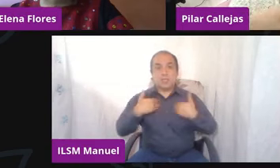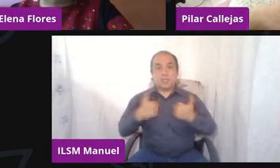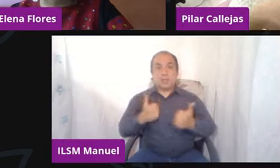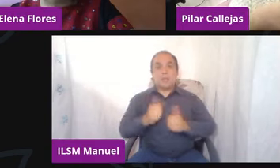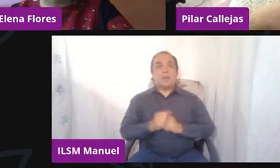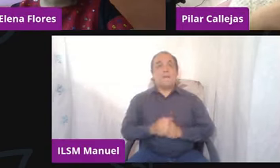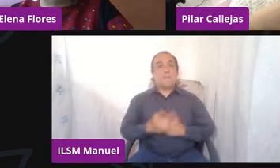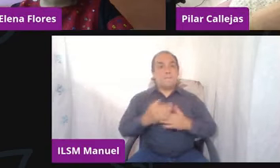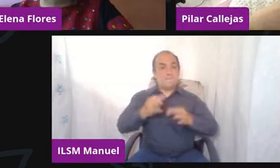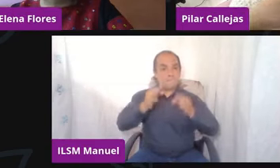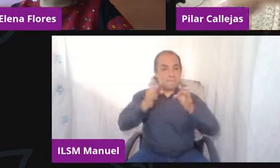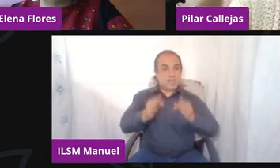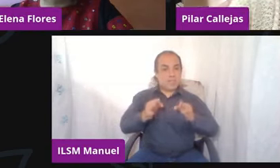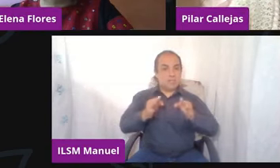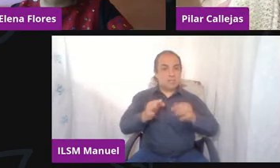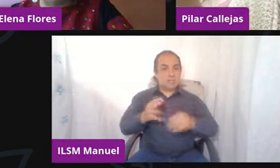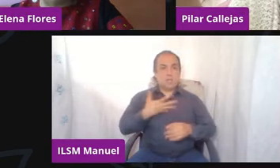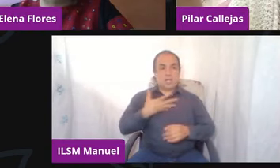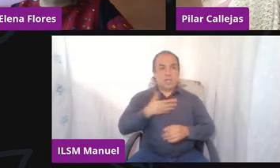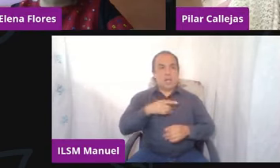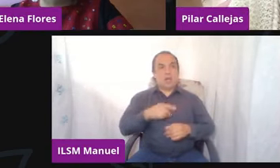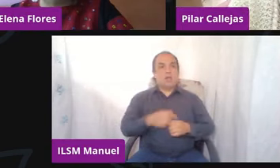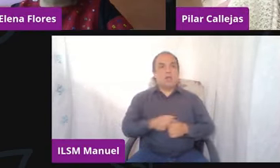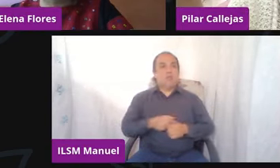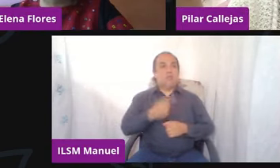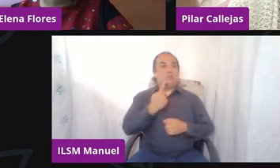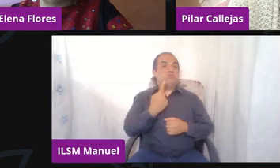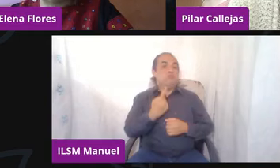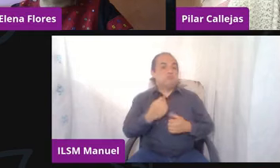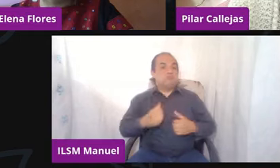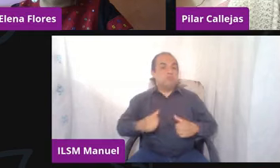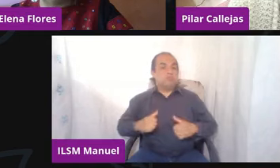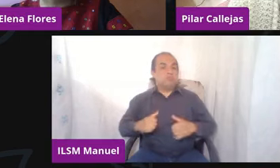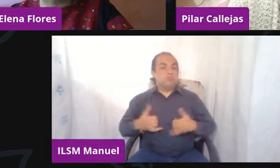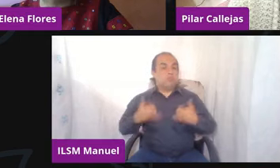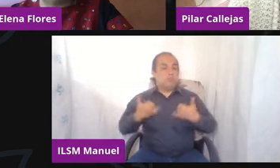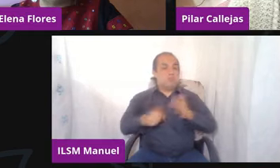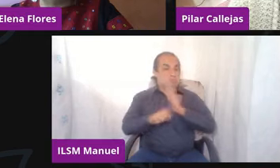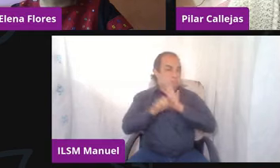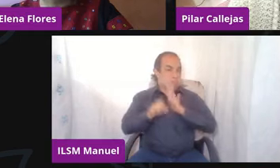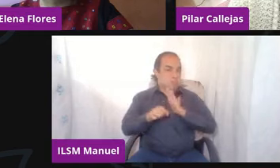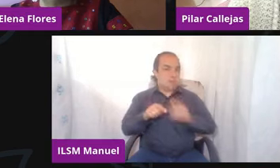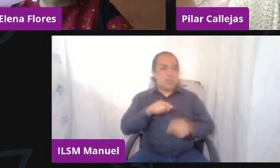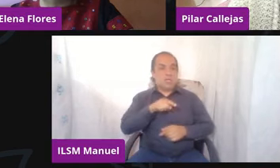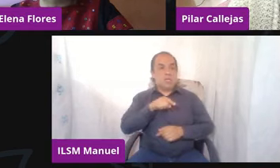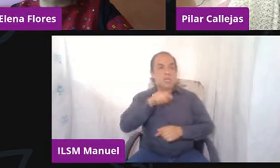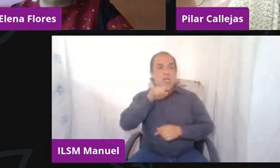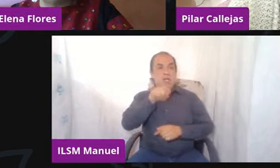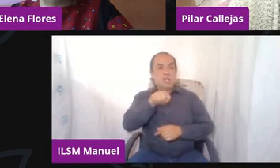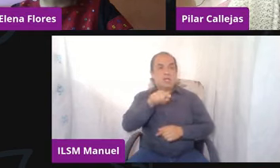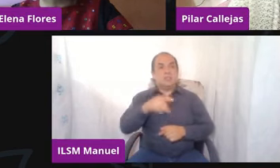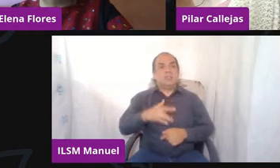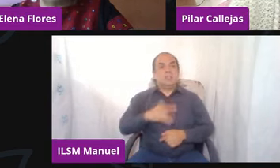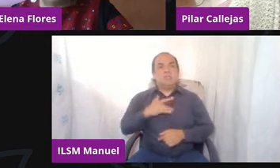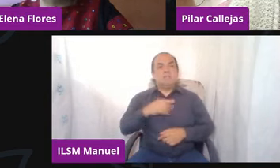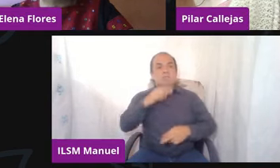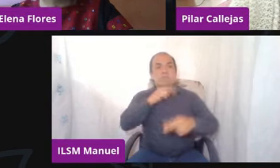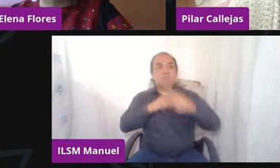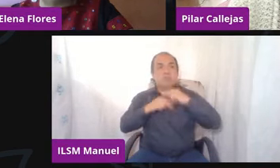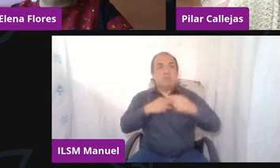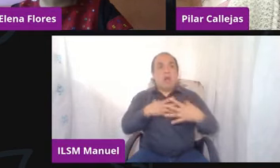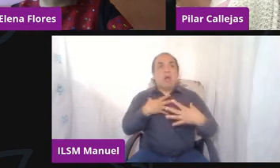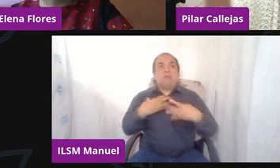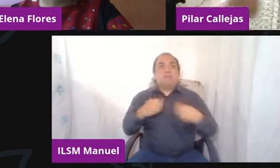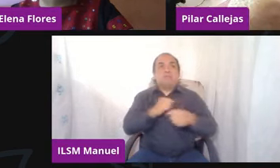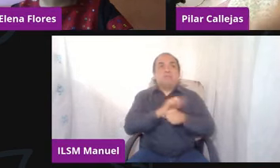no me vaya al extremo de un chavo que ahora tiene angustia total por contaminarse, ¿no? Entonces,